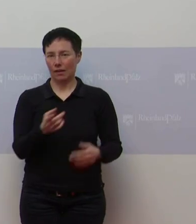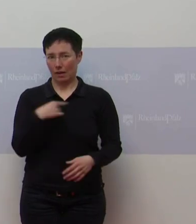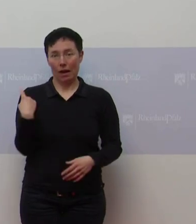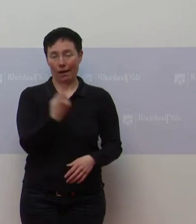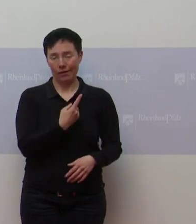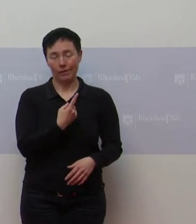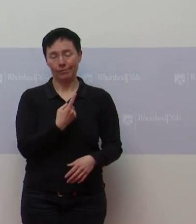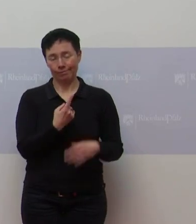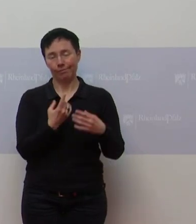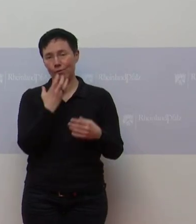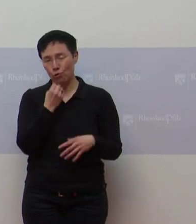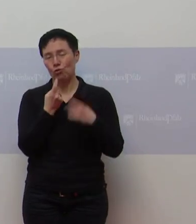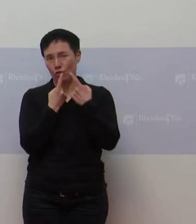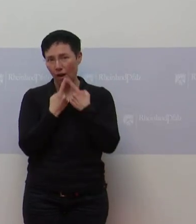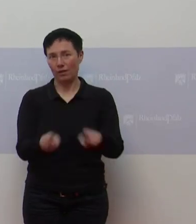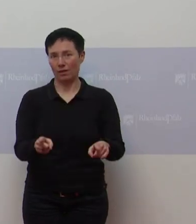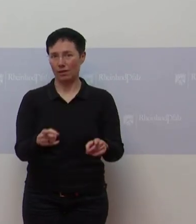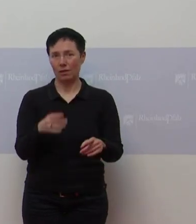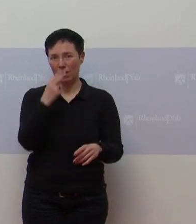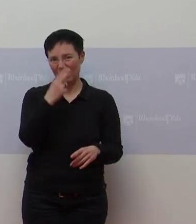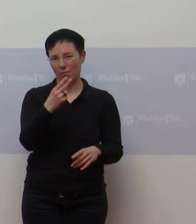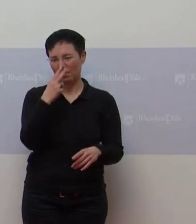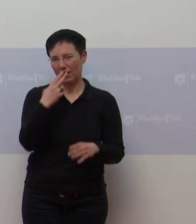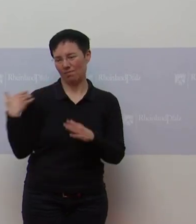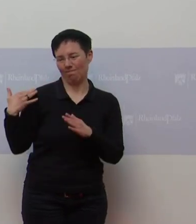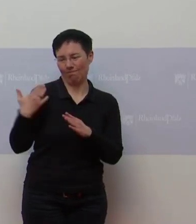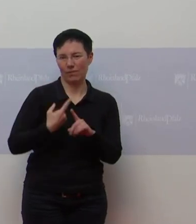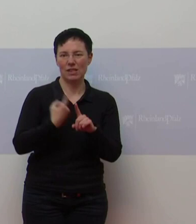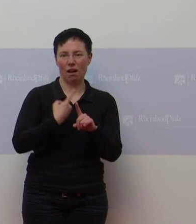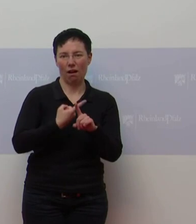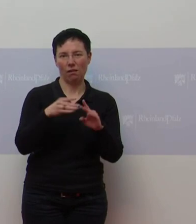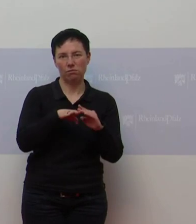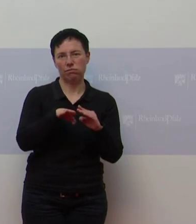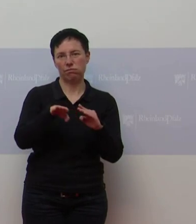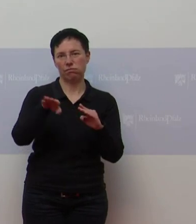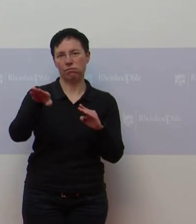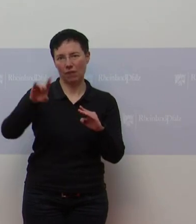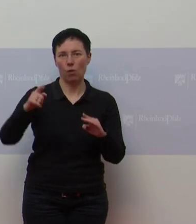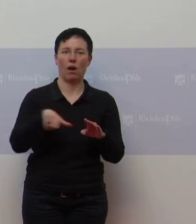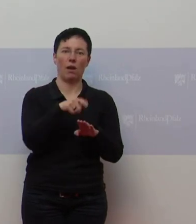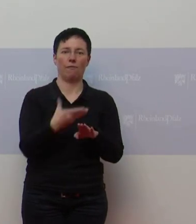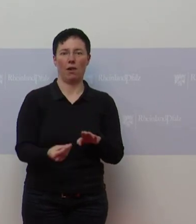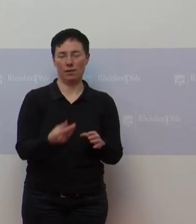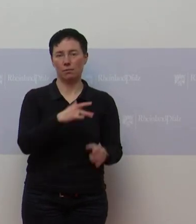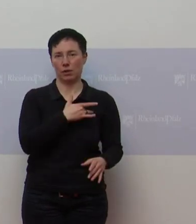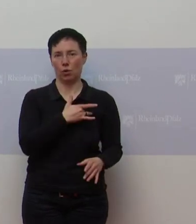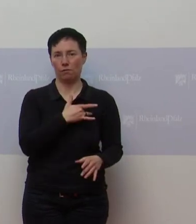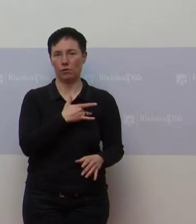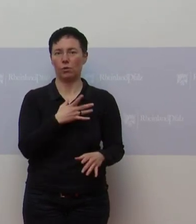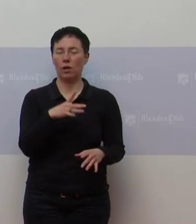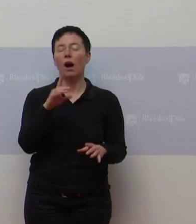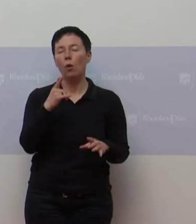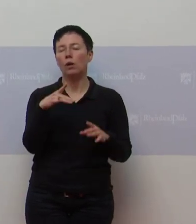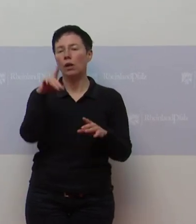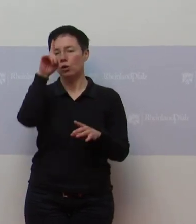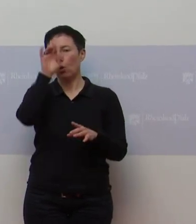anders gewünscht, aber die Zahlen gehen wieder hoch. Sie verfolgen das alle selbst. Das trifft auch Rheinland-Pfalz, auch wenn wir unter dem Bundesdurchschnitt nach wie vor